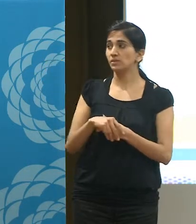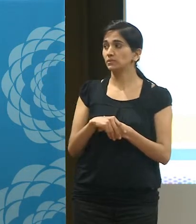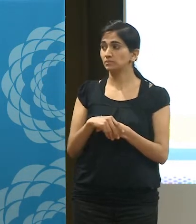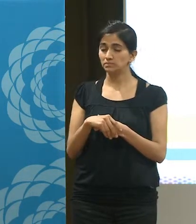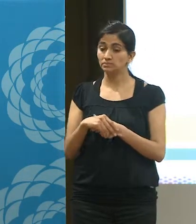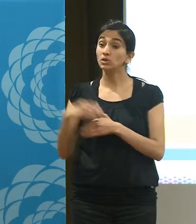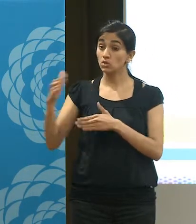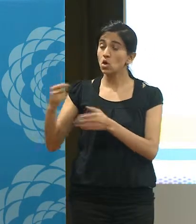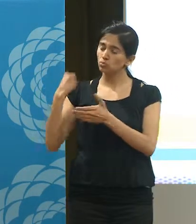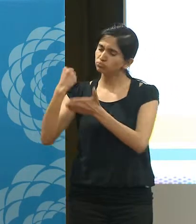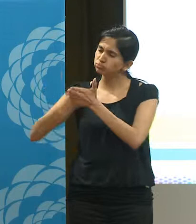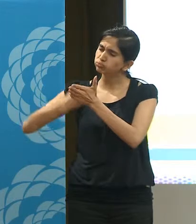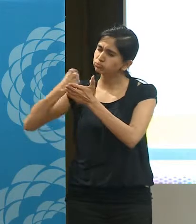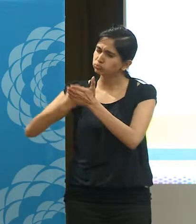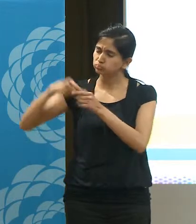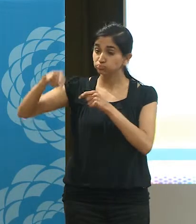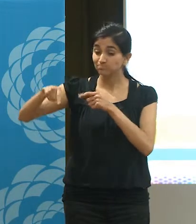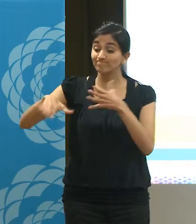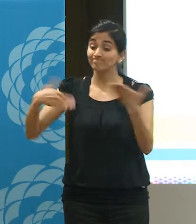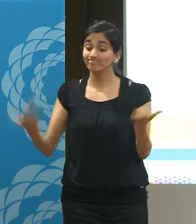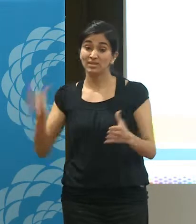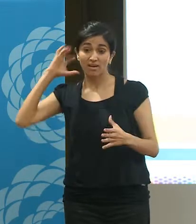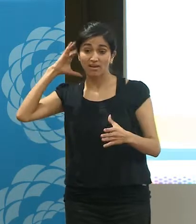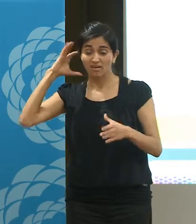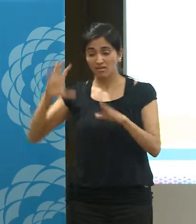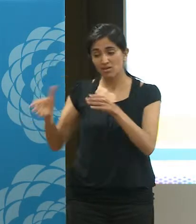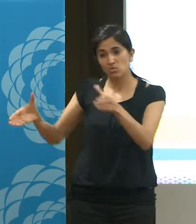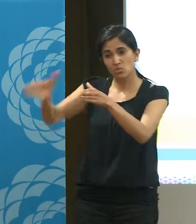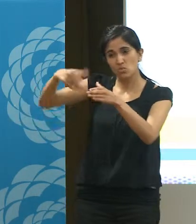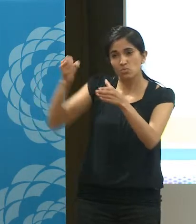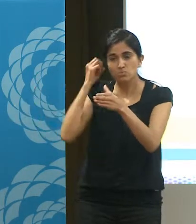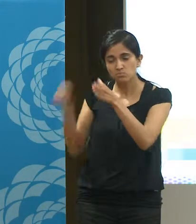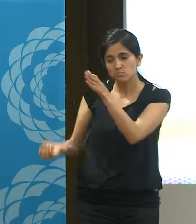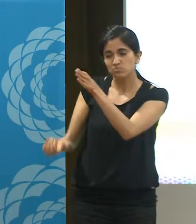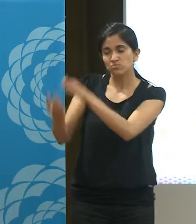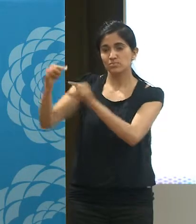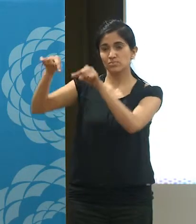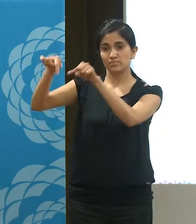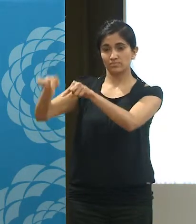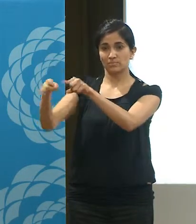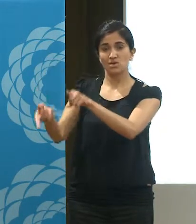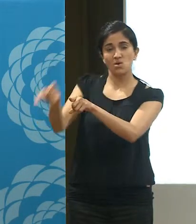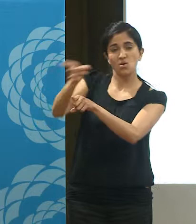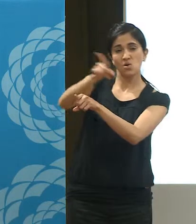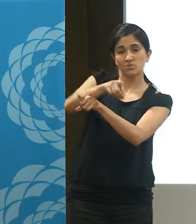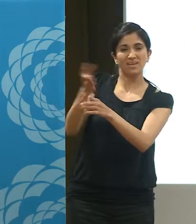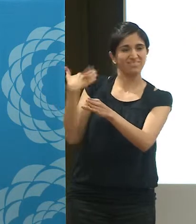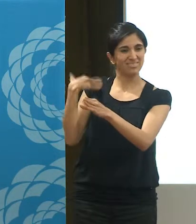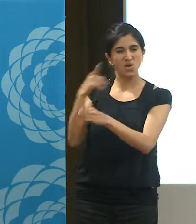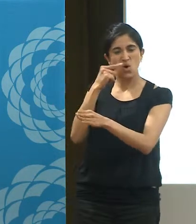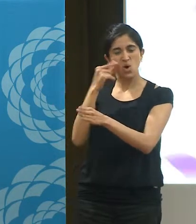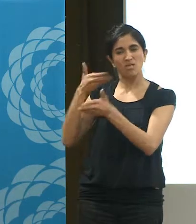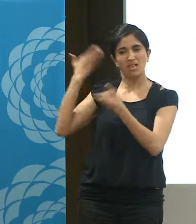En el marco de esa lucha se construyó una radio comunitaria, Radio Comunitaria La Megafónica, que esa es la otra radio de Villa María que comentaban los